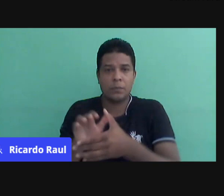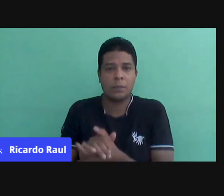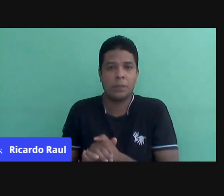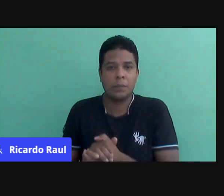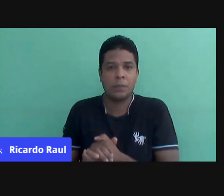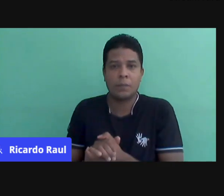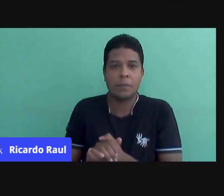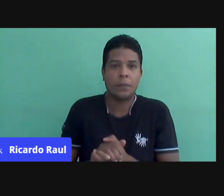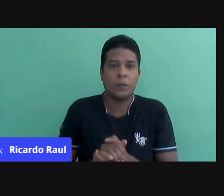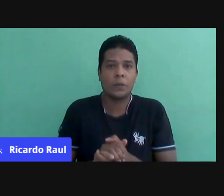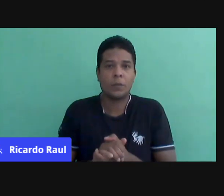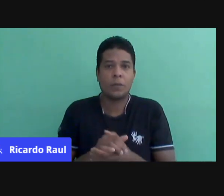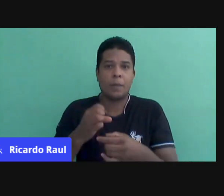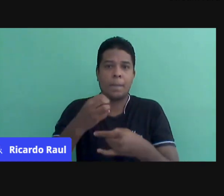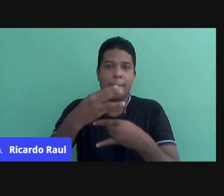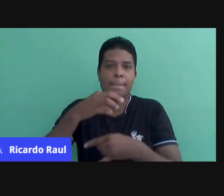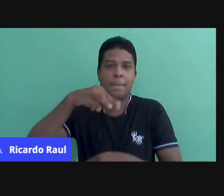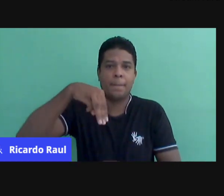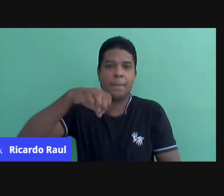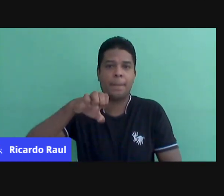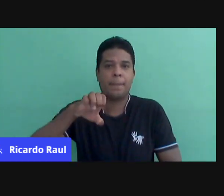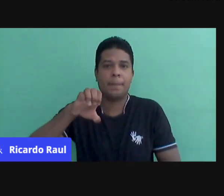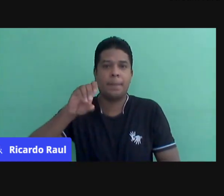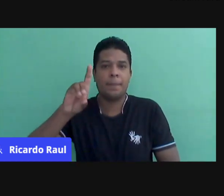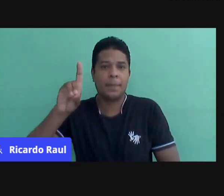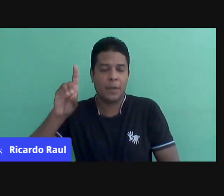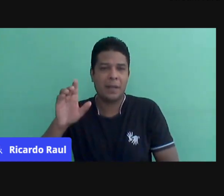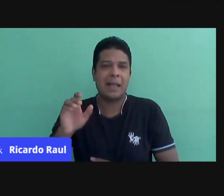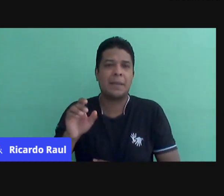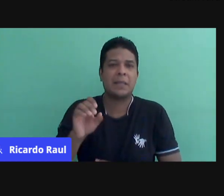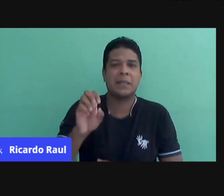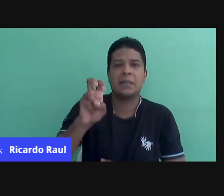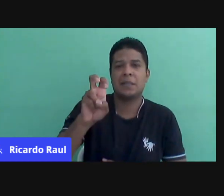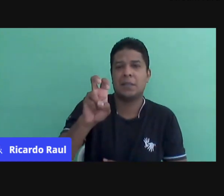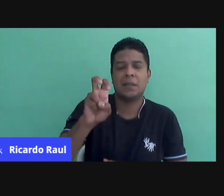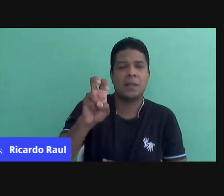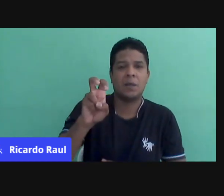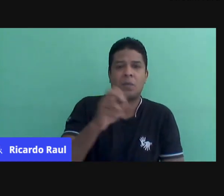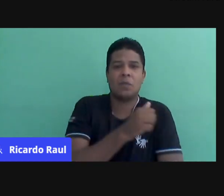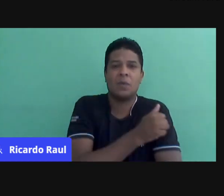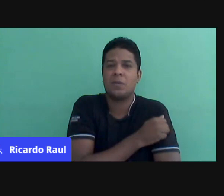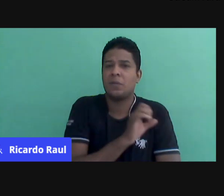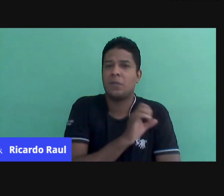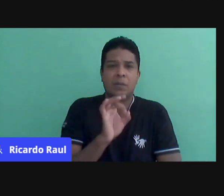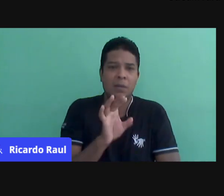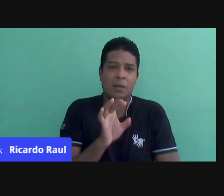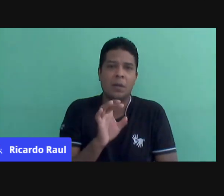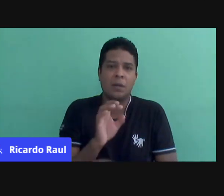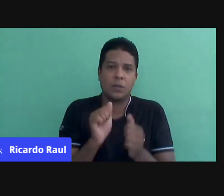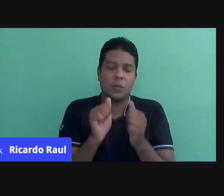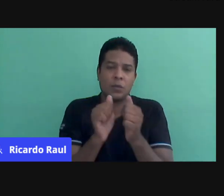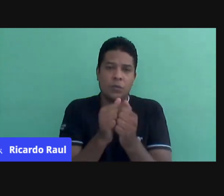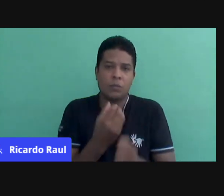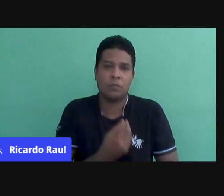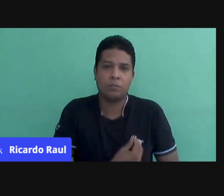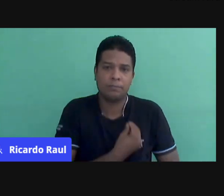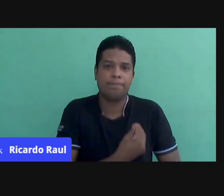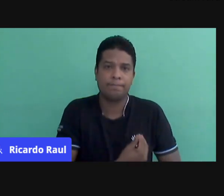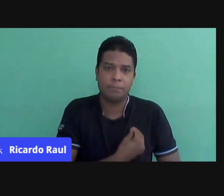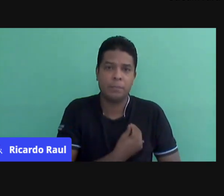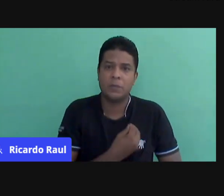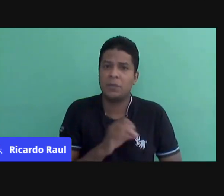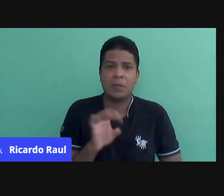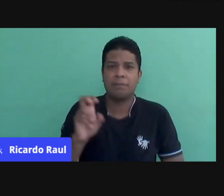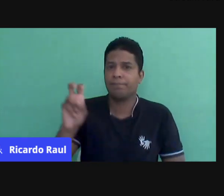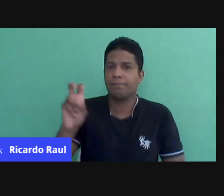no Meet. Aí tem 30 alunos, professora, mas cinco alunos estão acompanhando. Gente, vou fazer para esses cinco